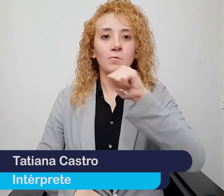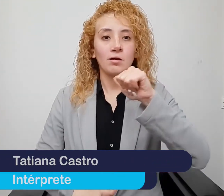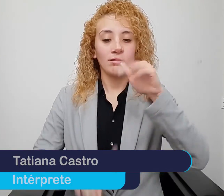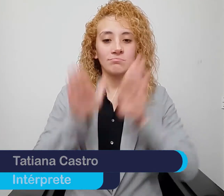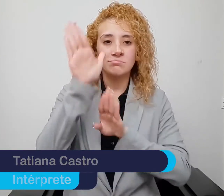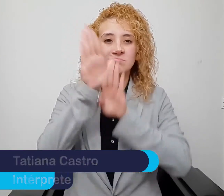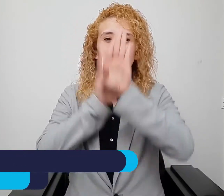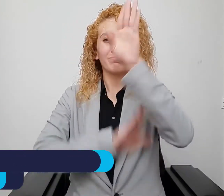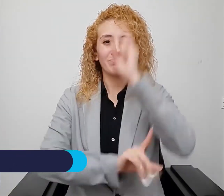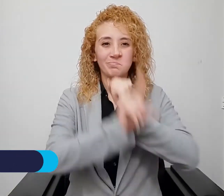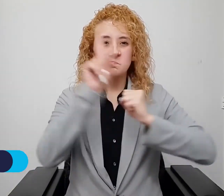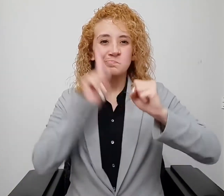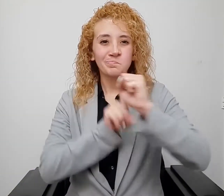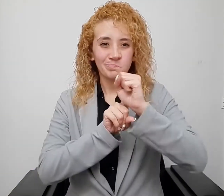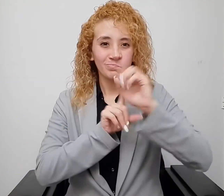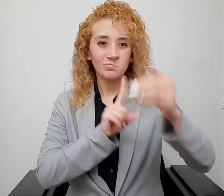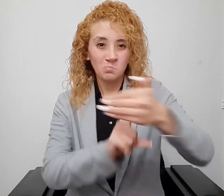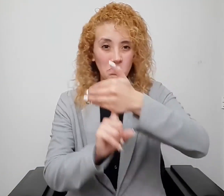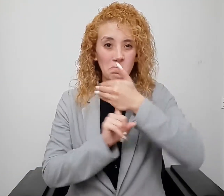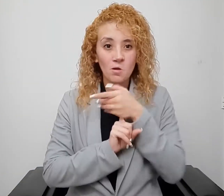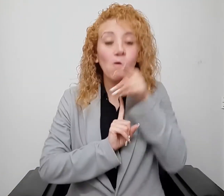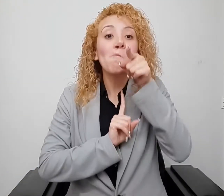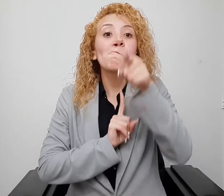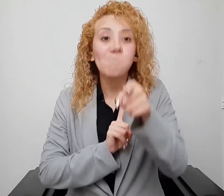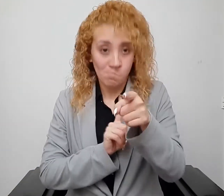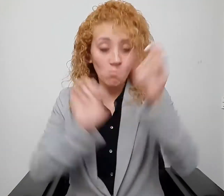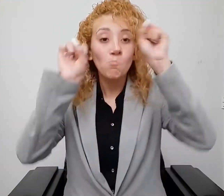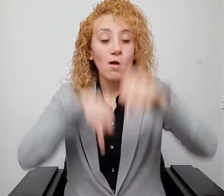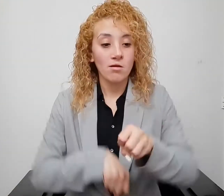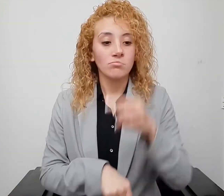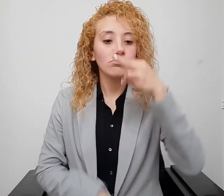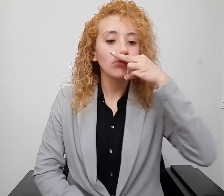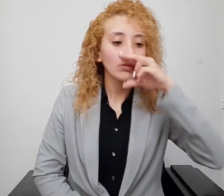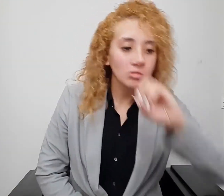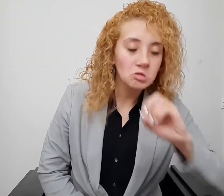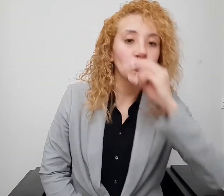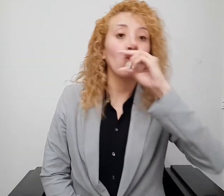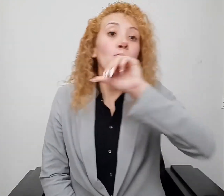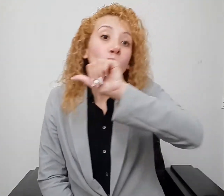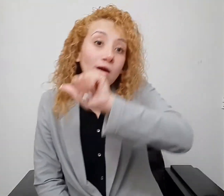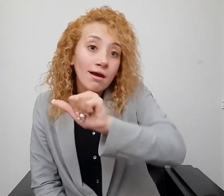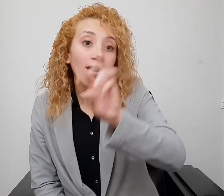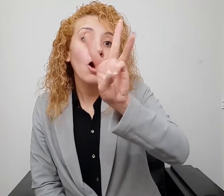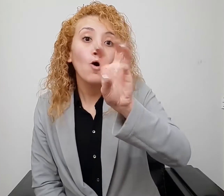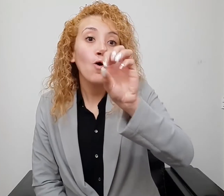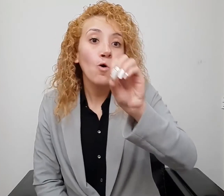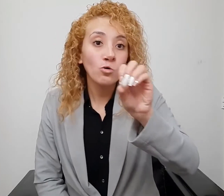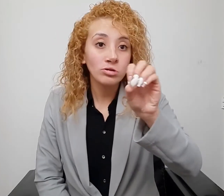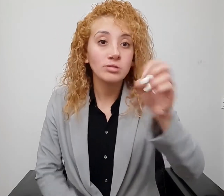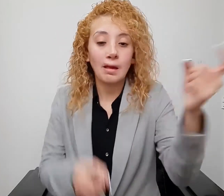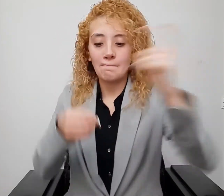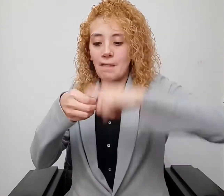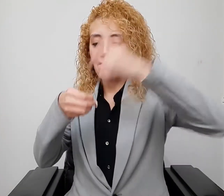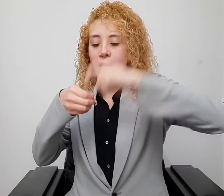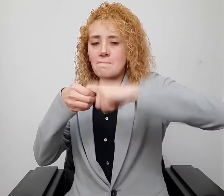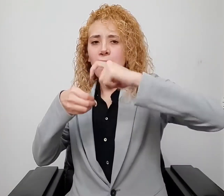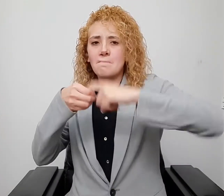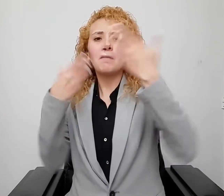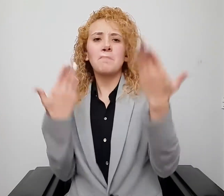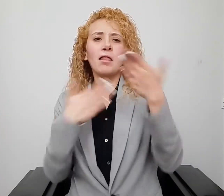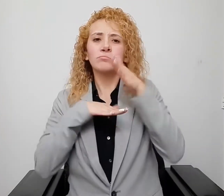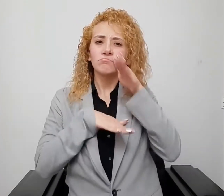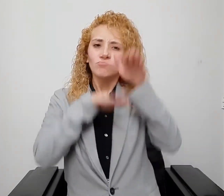organización Plan for the Planet permitirá la vinculación de 80 niños y niñas de la ciudad como embajadores del cambio